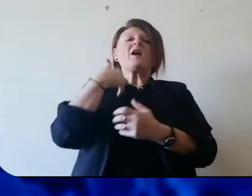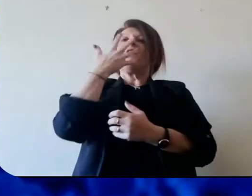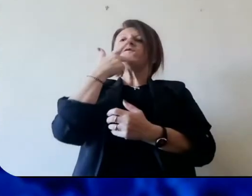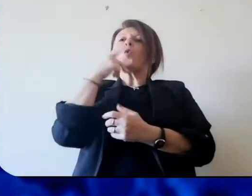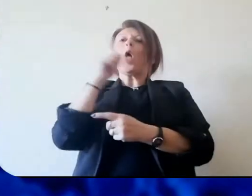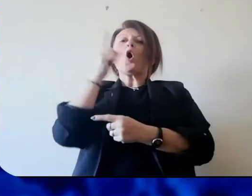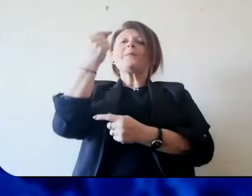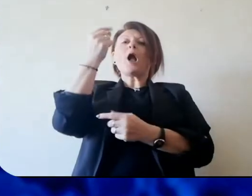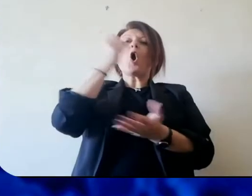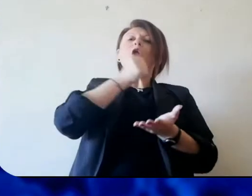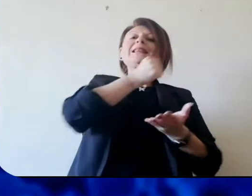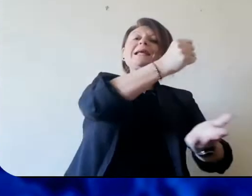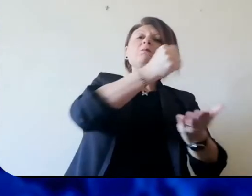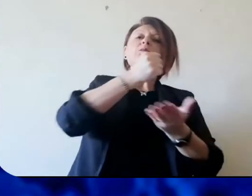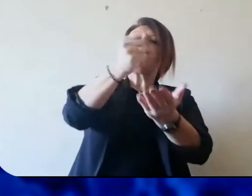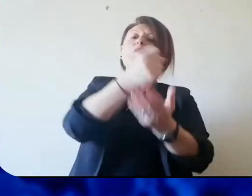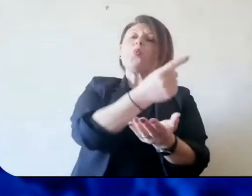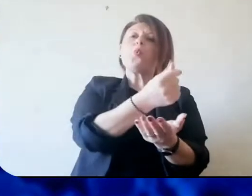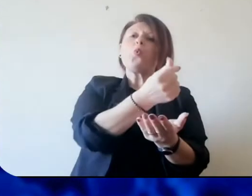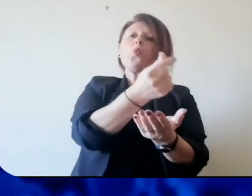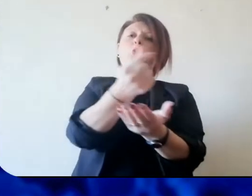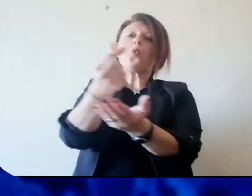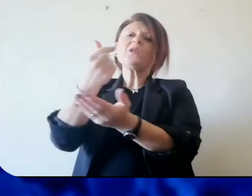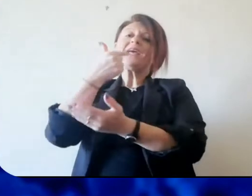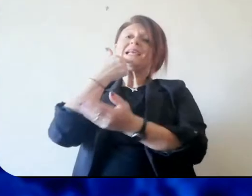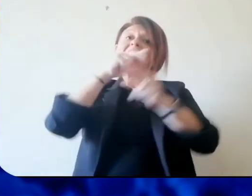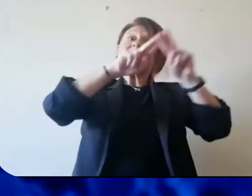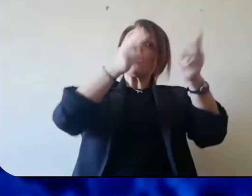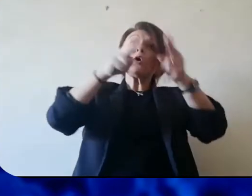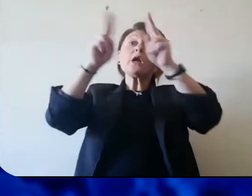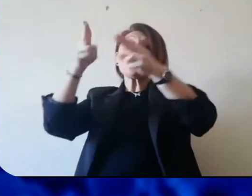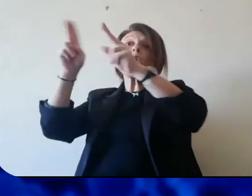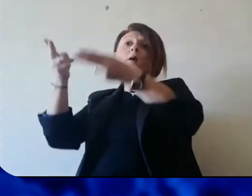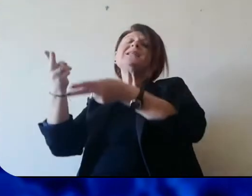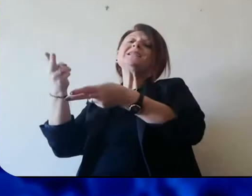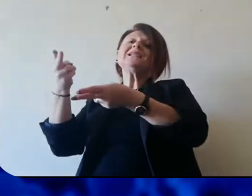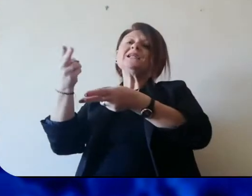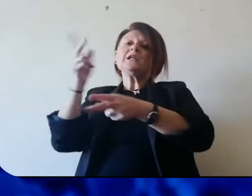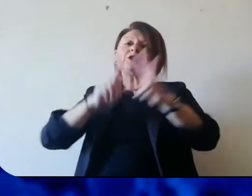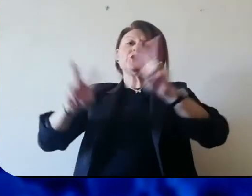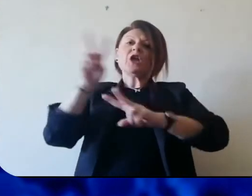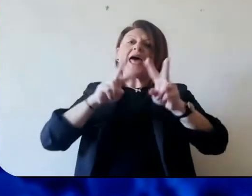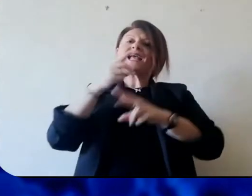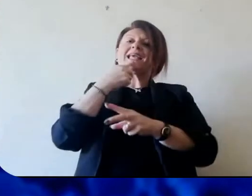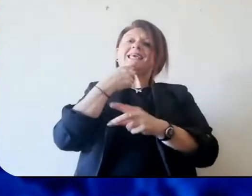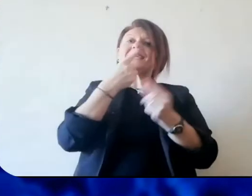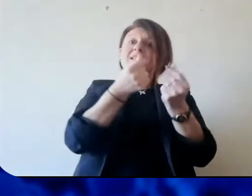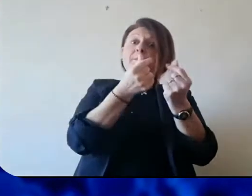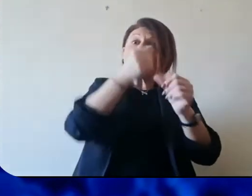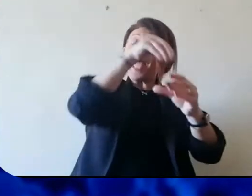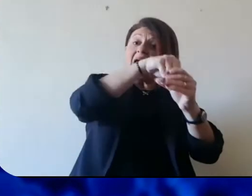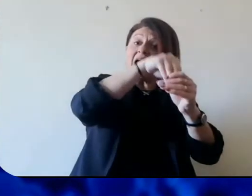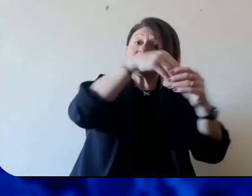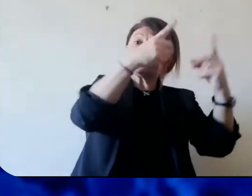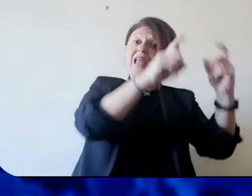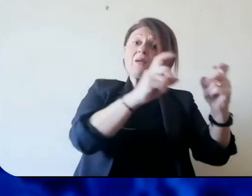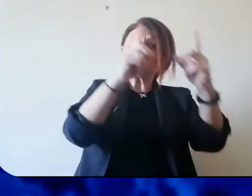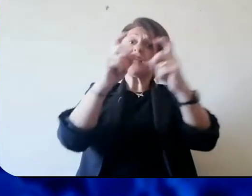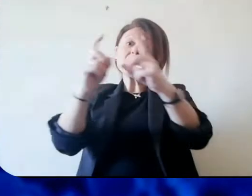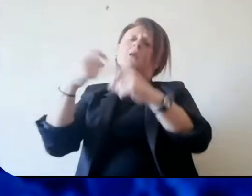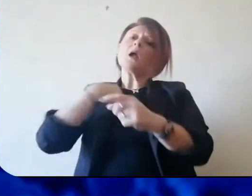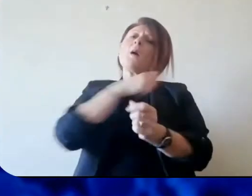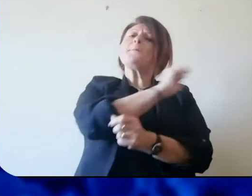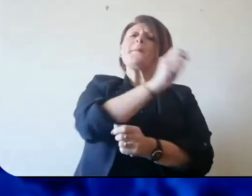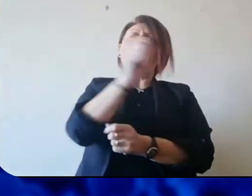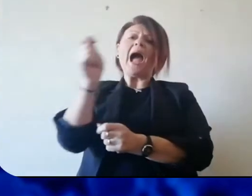dare anche dei contributi economici a questi imprenditori, questi piccoli imprenditori per far fronte